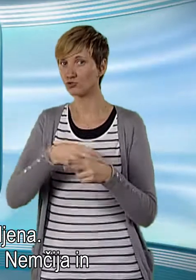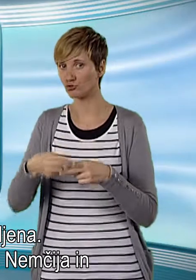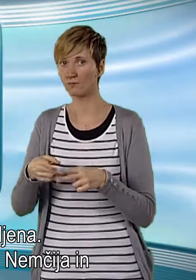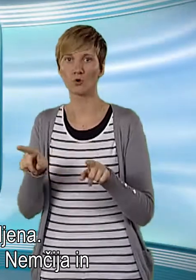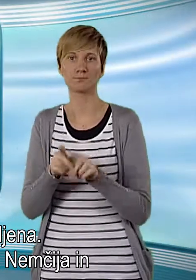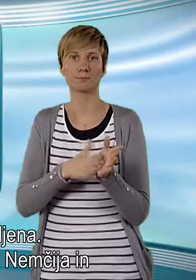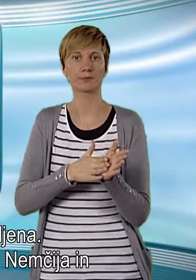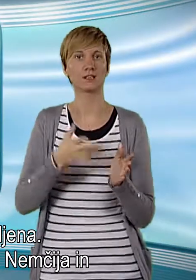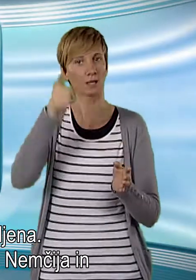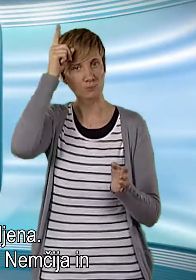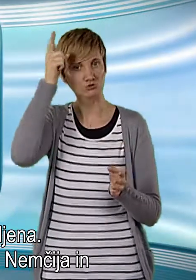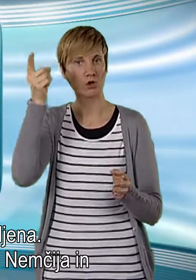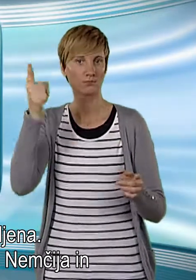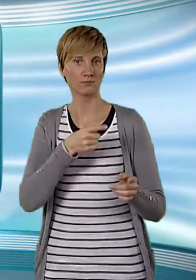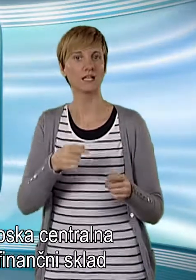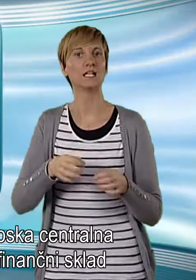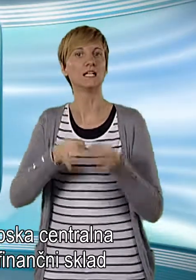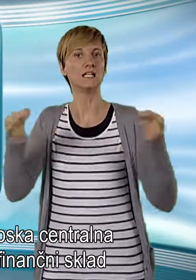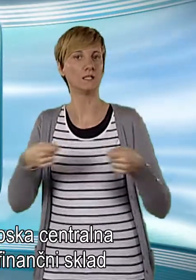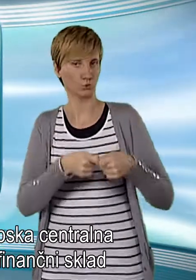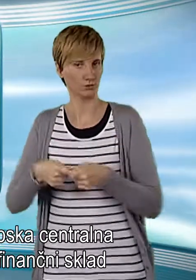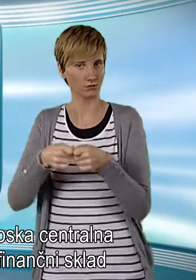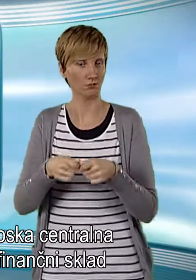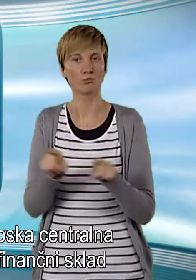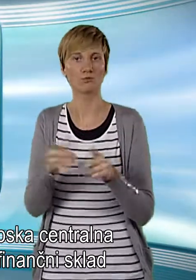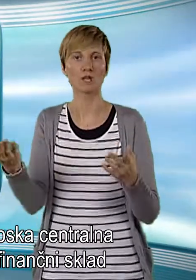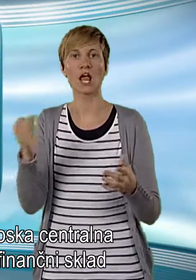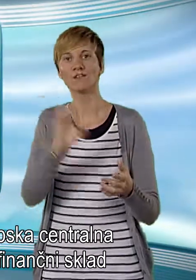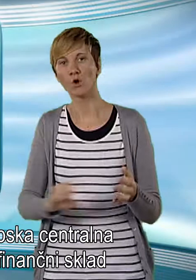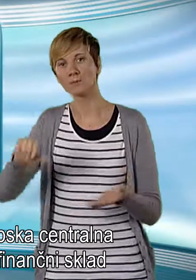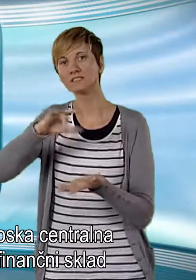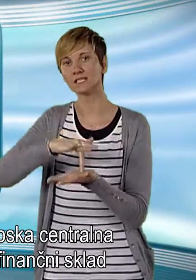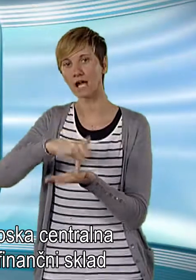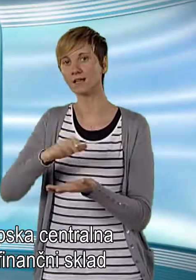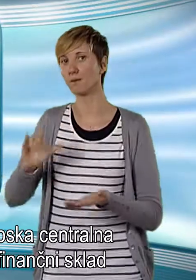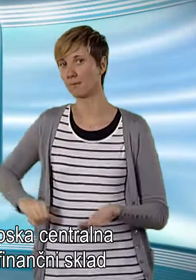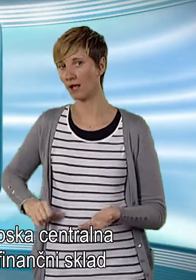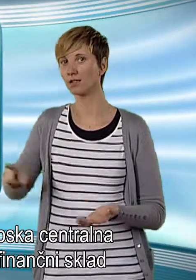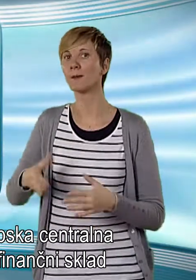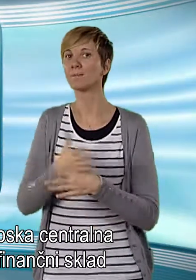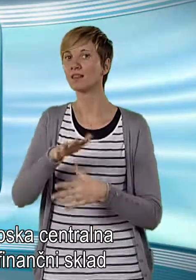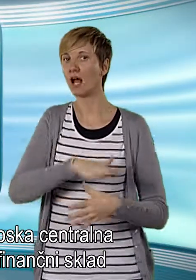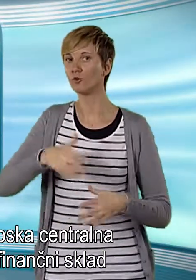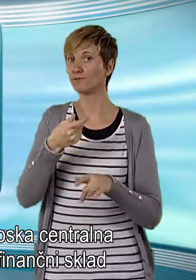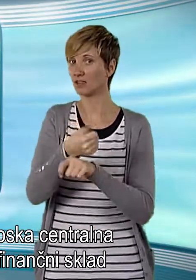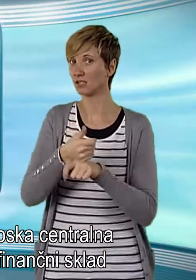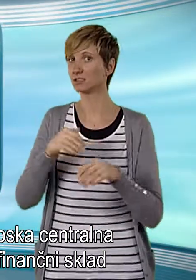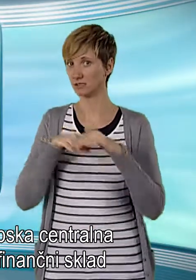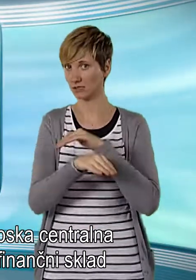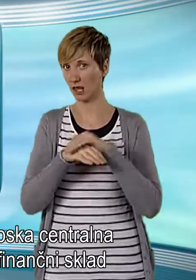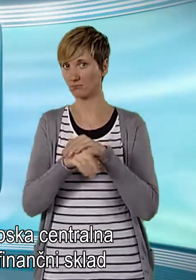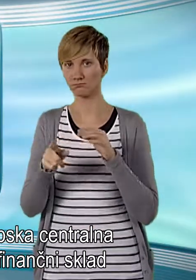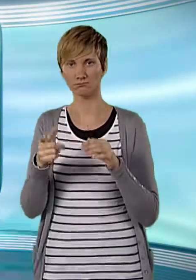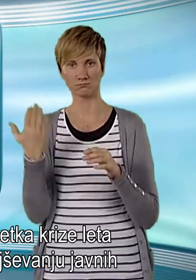Tudi države, kot na primer Nemčija in institucije, kot sta Evropska centralna banka in mednarodni finančni sklad, ki so